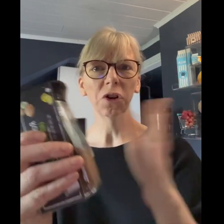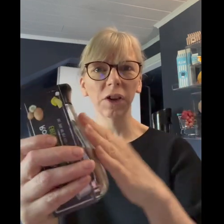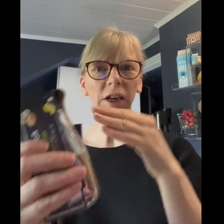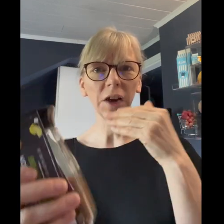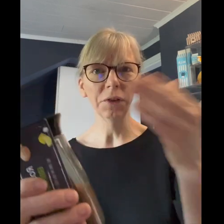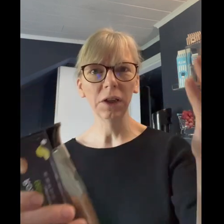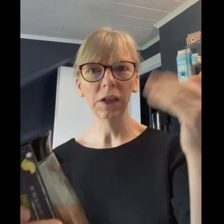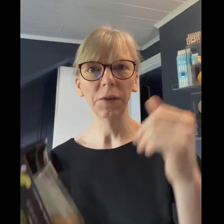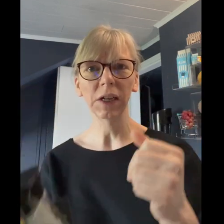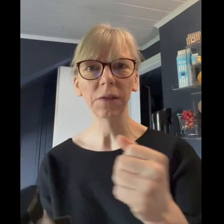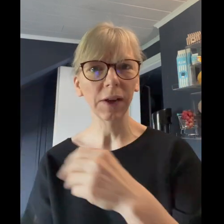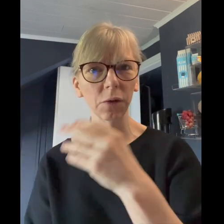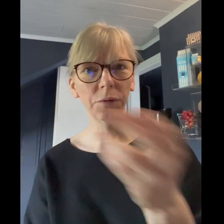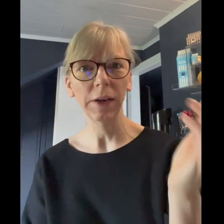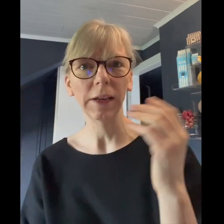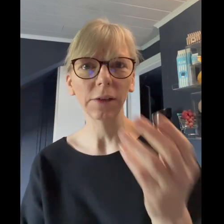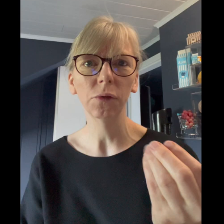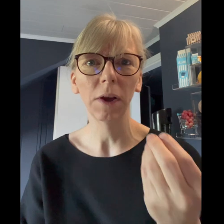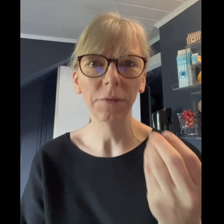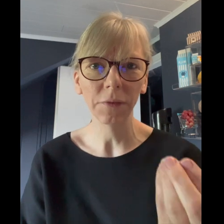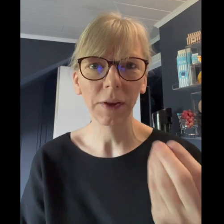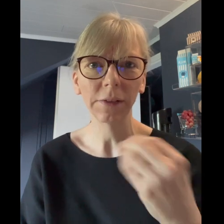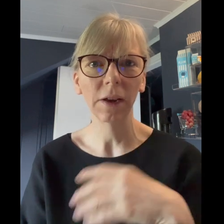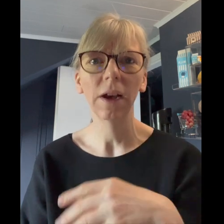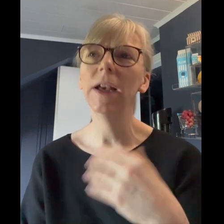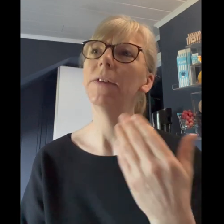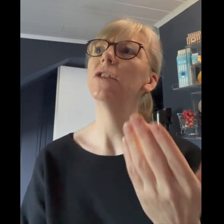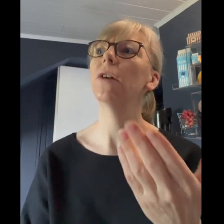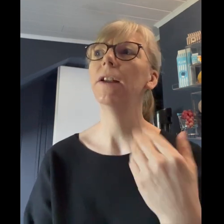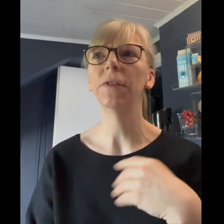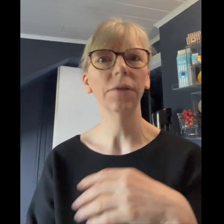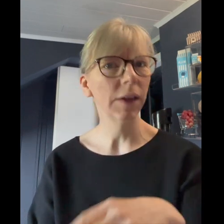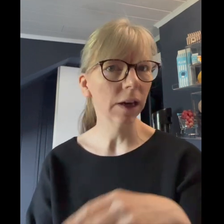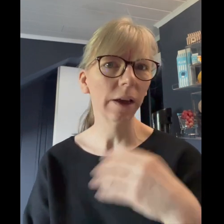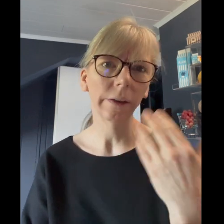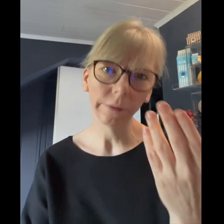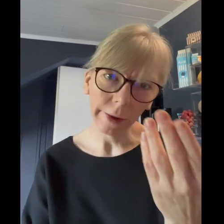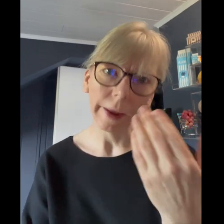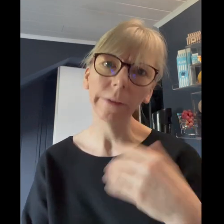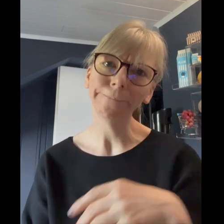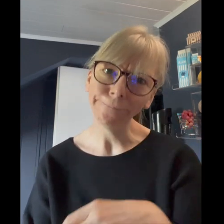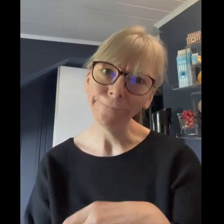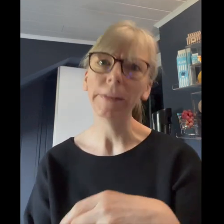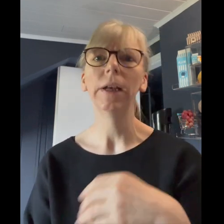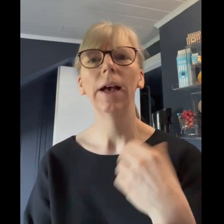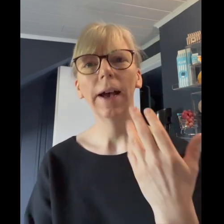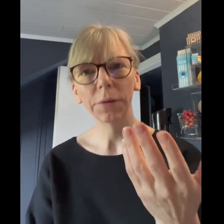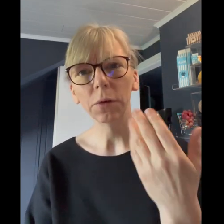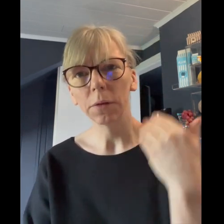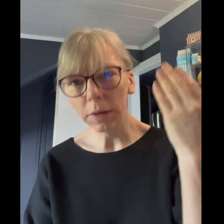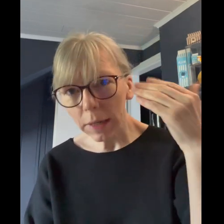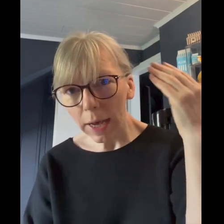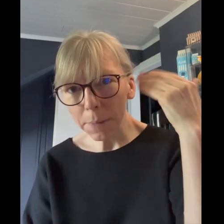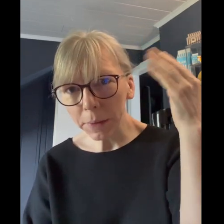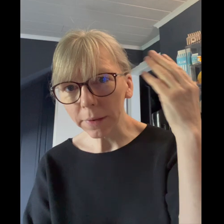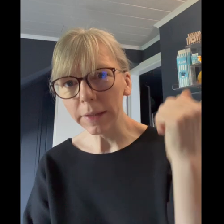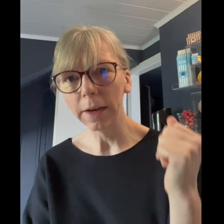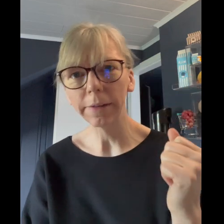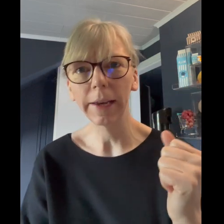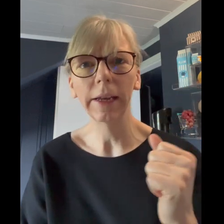trinken kaffee gewicht geht weg und fertig also so einfach wäre es ja wenn es so einfach wäre also ein bisschen nachdenken